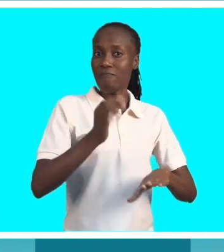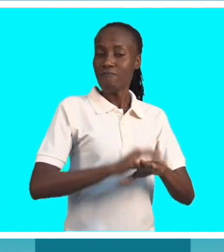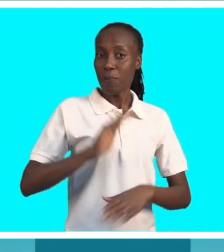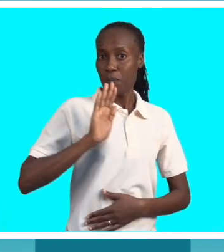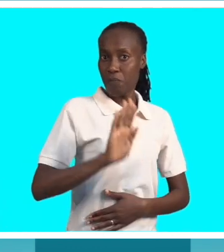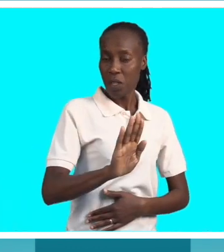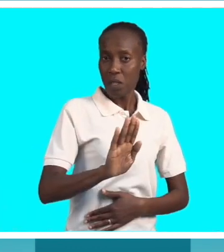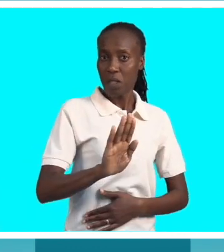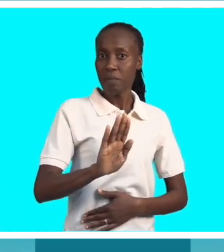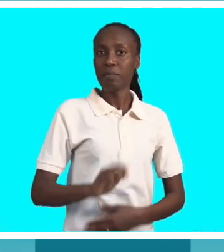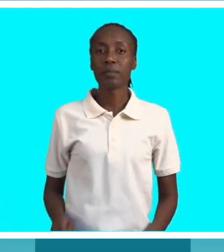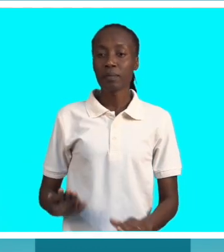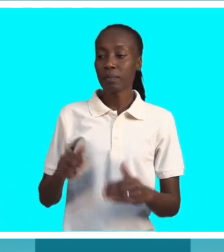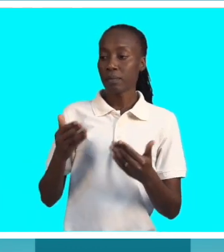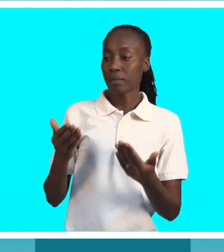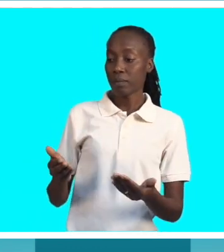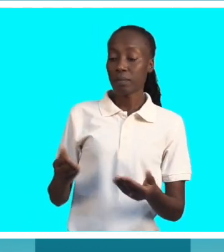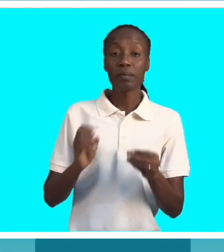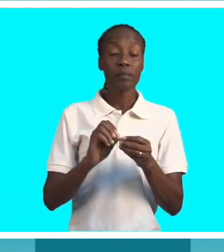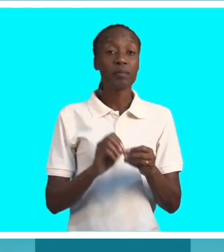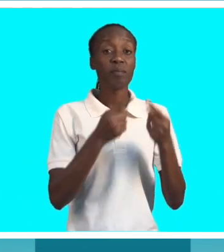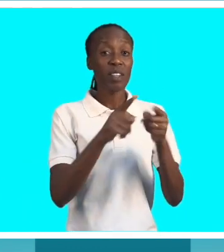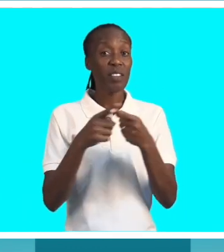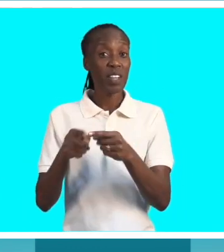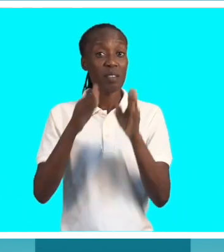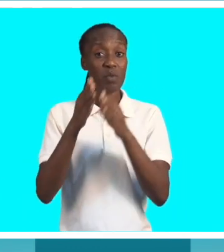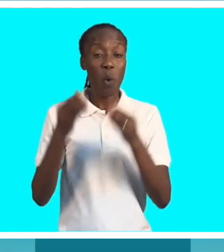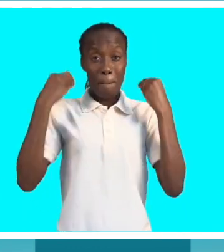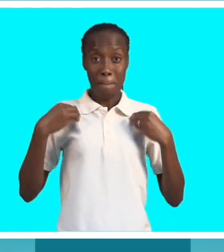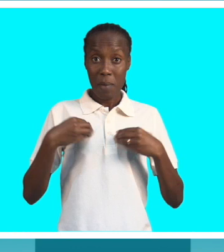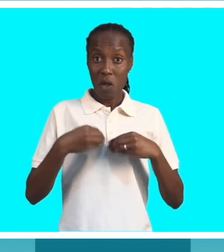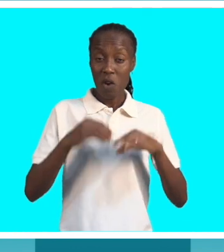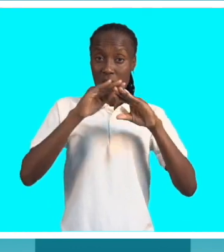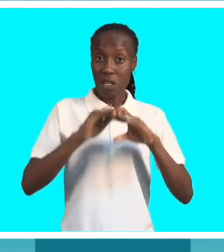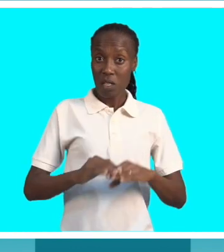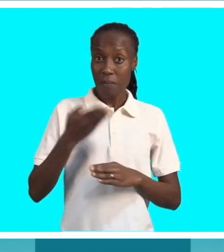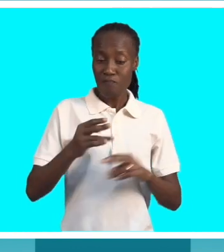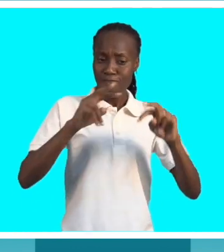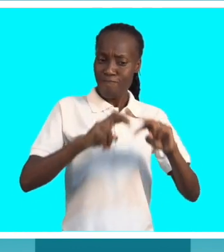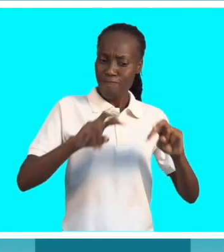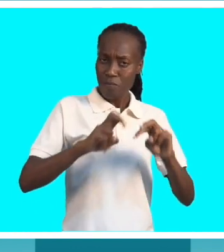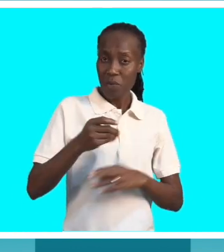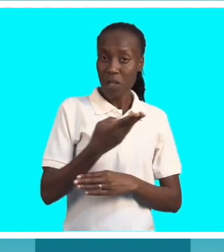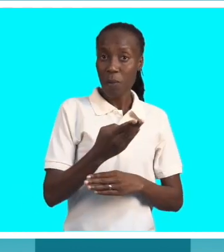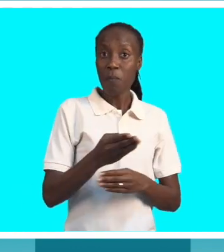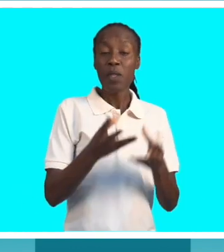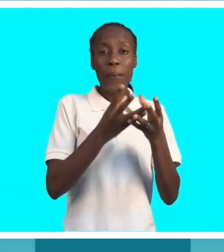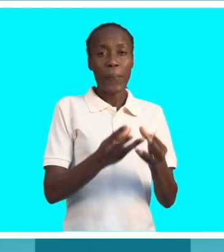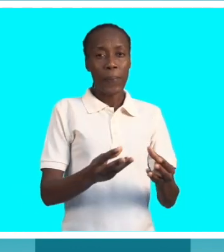afins. Nós estamos a falar de vários profissionais que estão envolvidos no segmento de tratamento de doenças com incontinência urinária. Estamos a falar